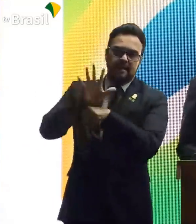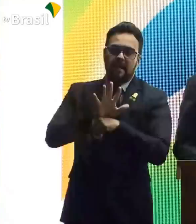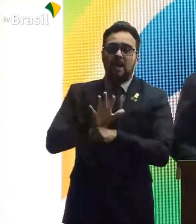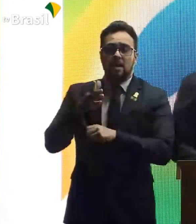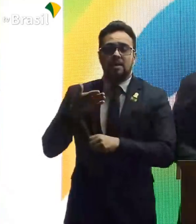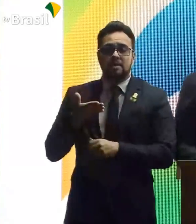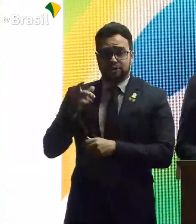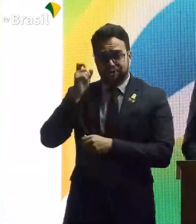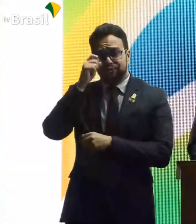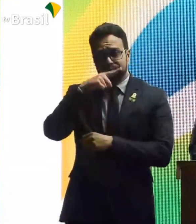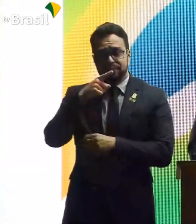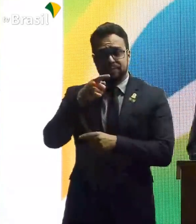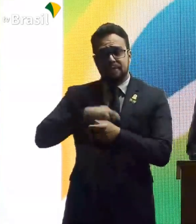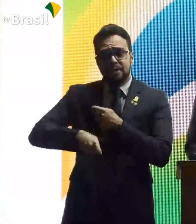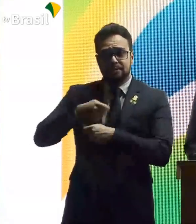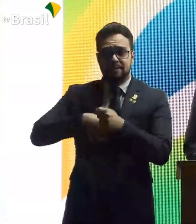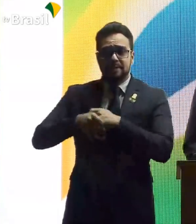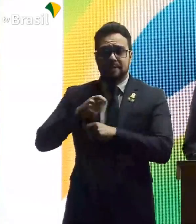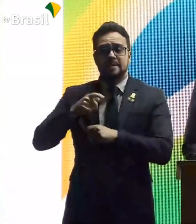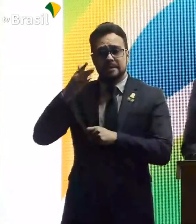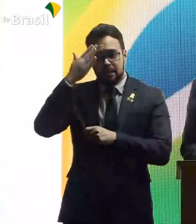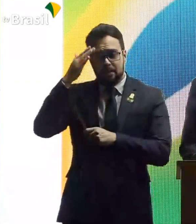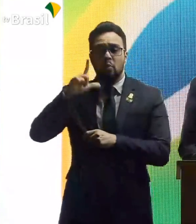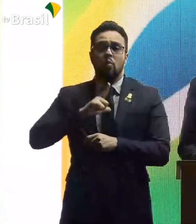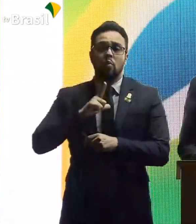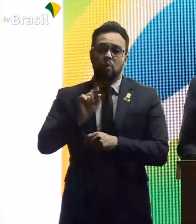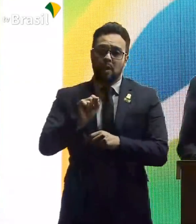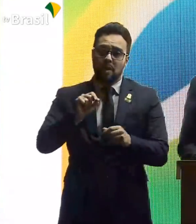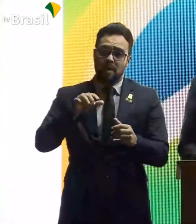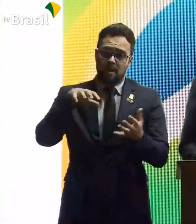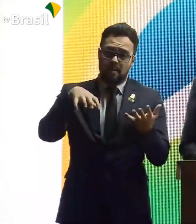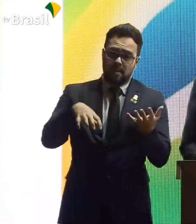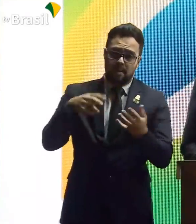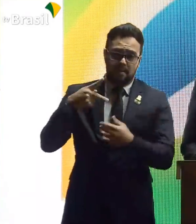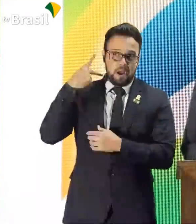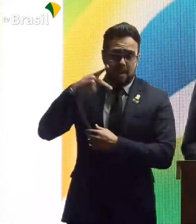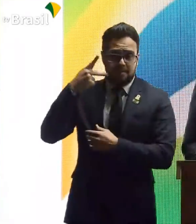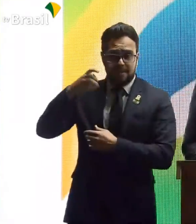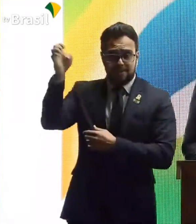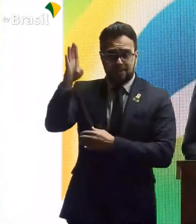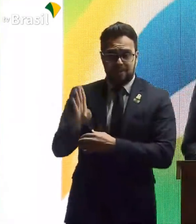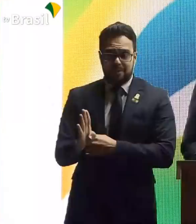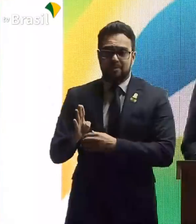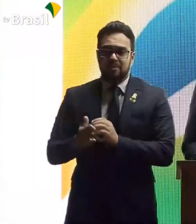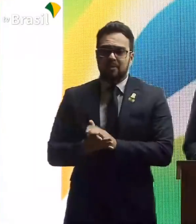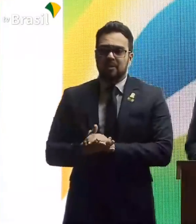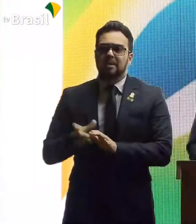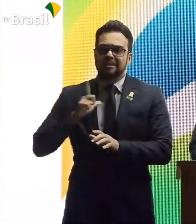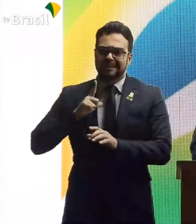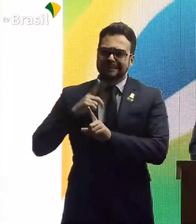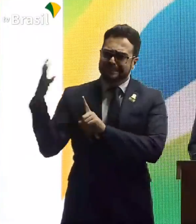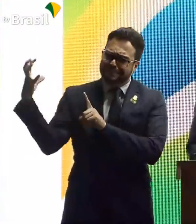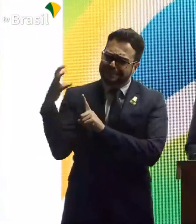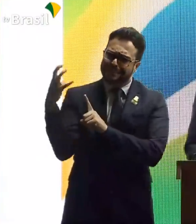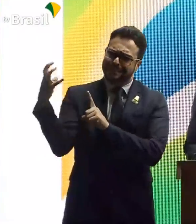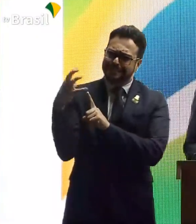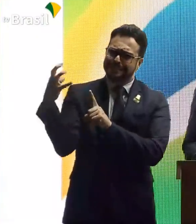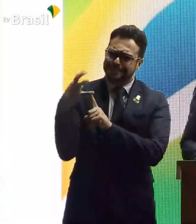Tive o entendimento do Parlamento Brasileiro. Tínhamos que mudar algumas práticas. Pressões? Não faltaram.